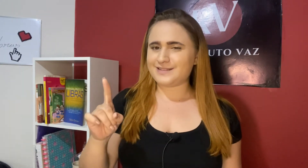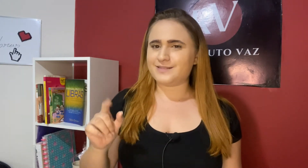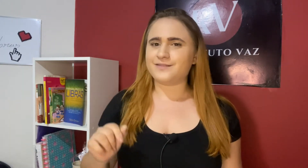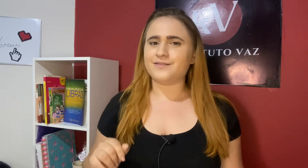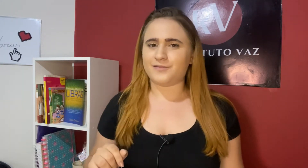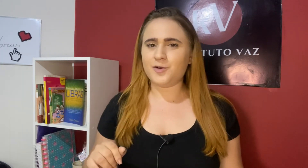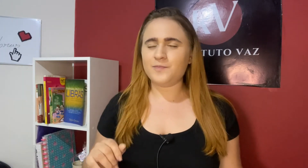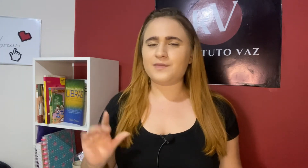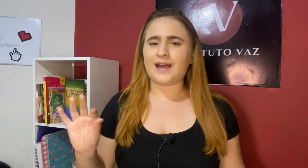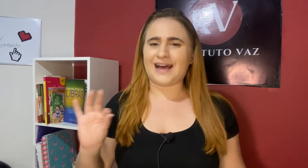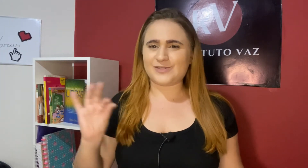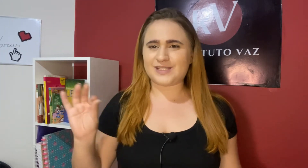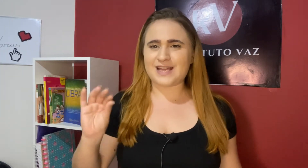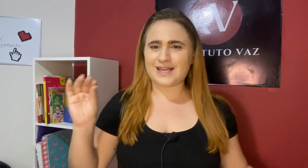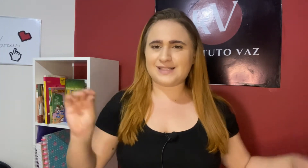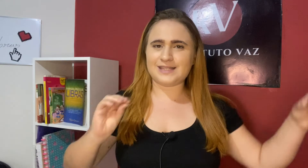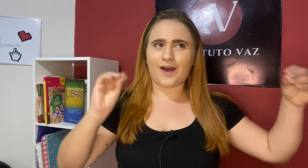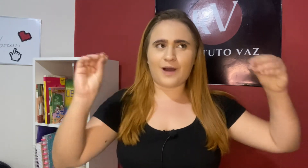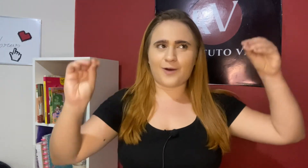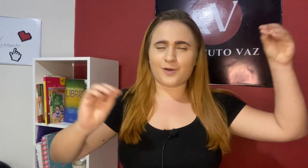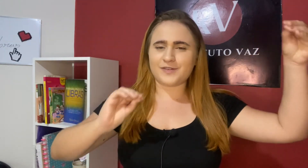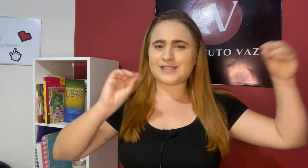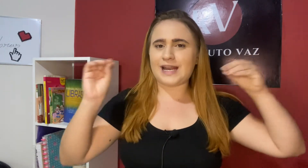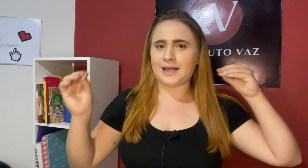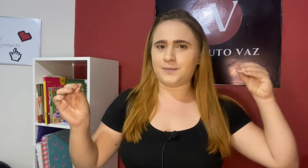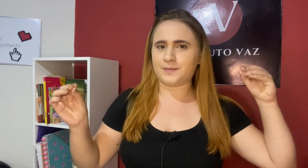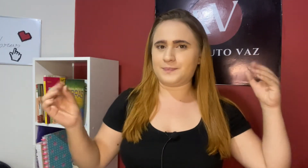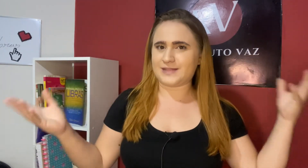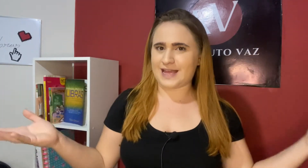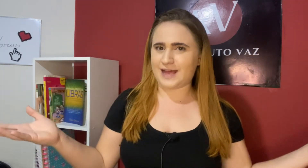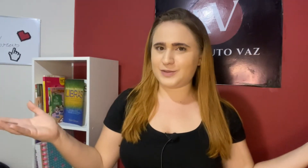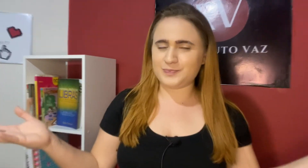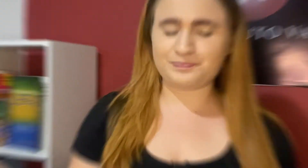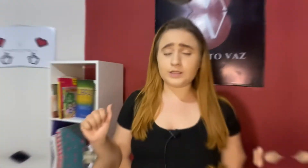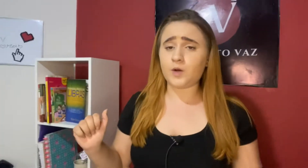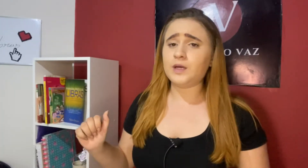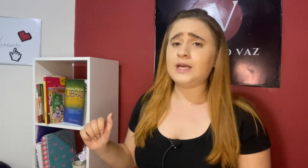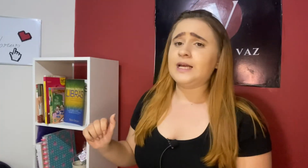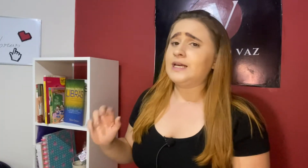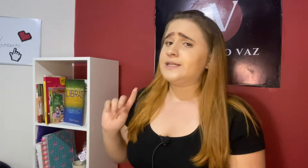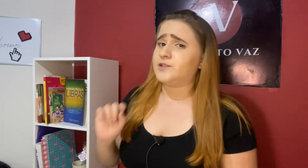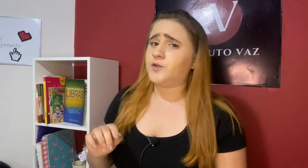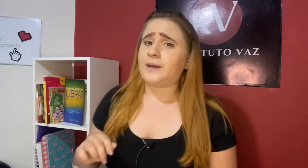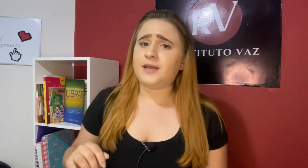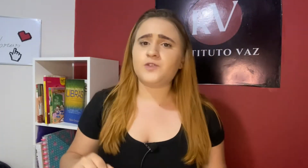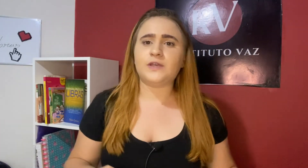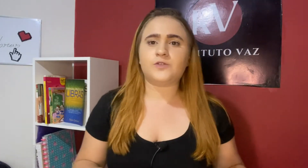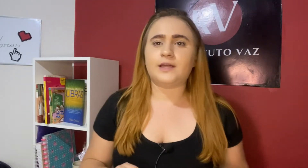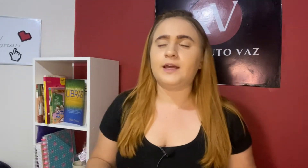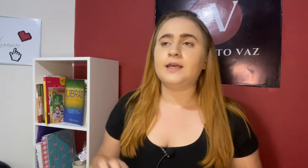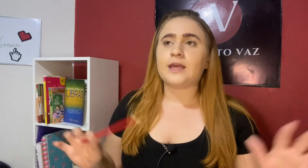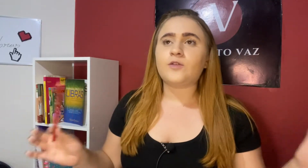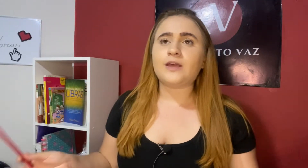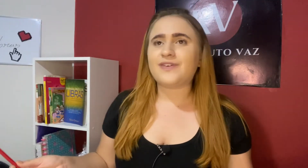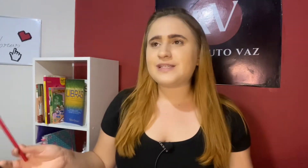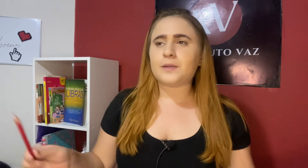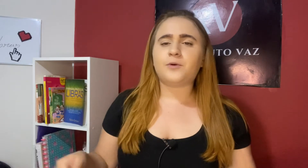Viu? Associar esse sinal a algo que você lembre. Certo? Então, vocês viram que é bem difícil, né? O eu tenho que fazer pra poder